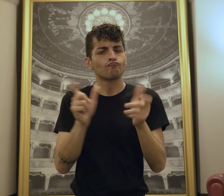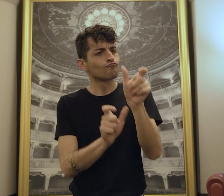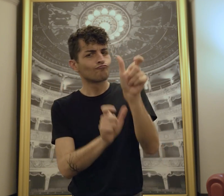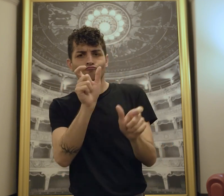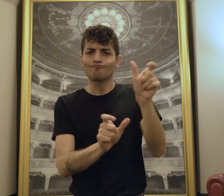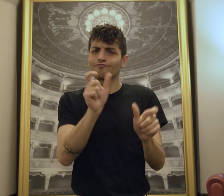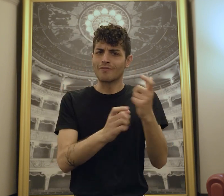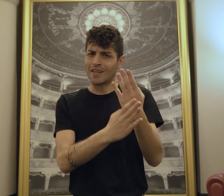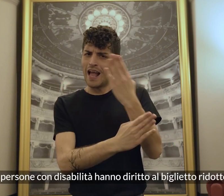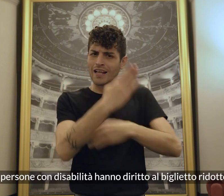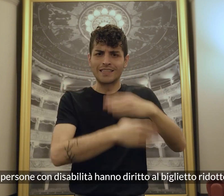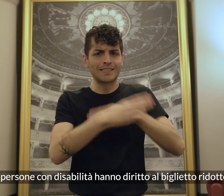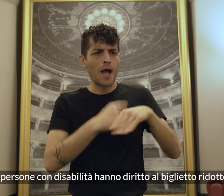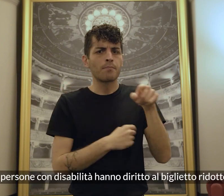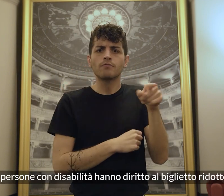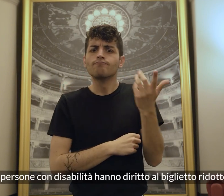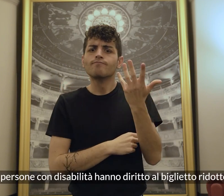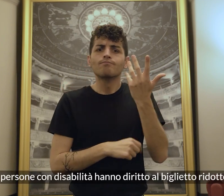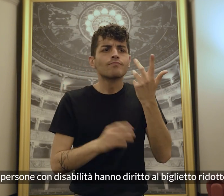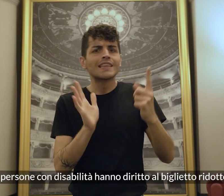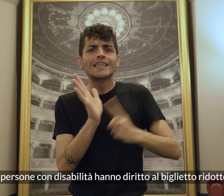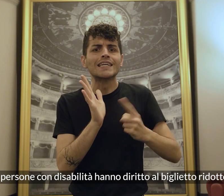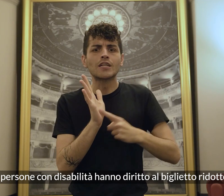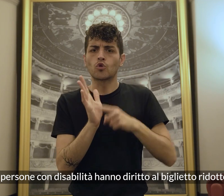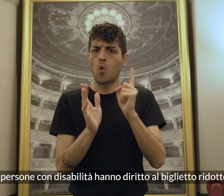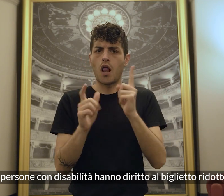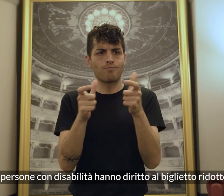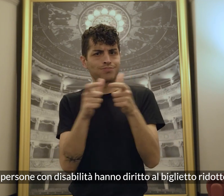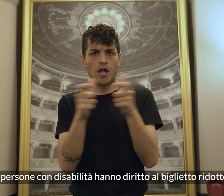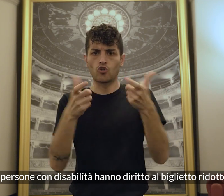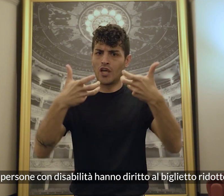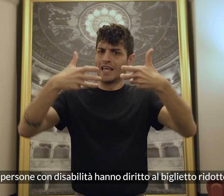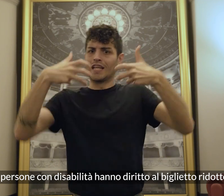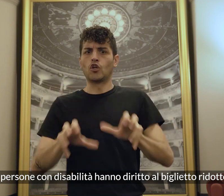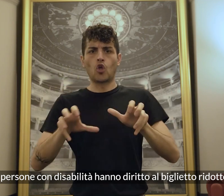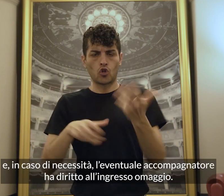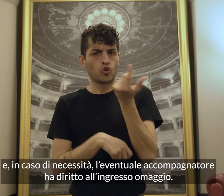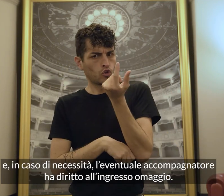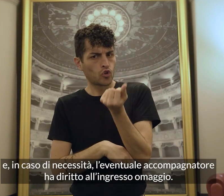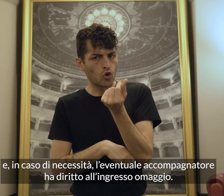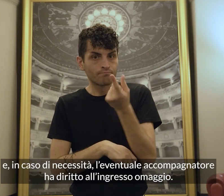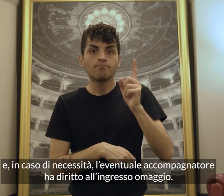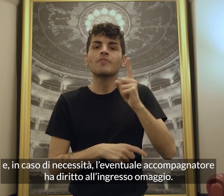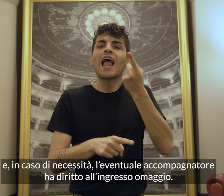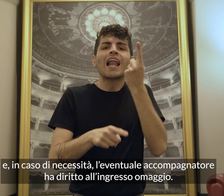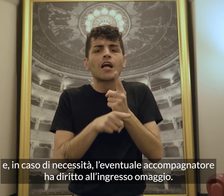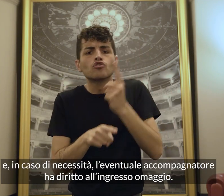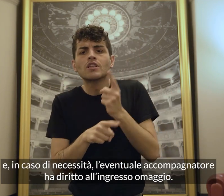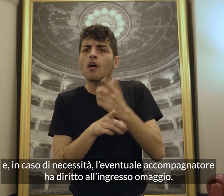Le persone con disabilità hanno diritto al biglietto ridotto e in caso di necessità l